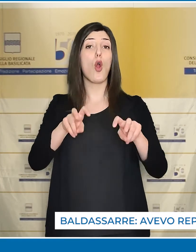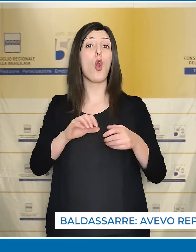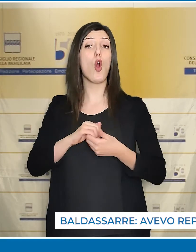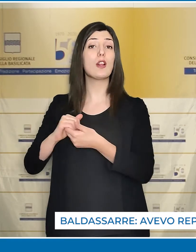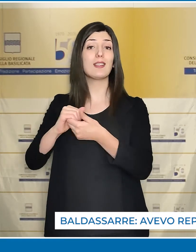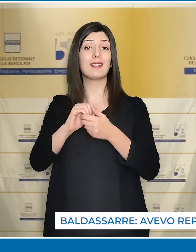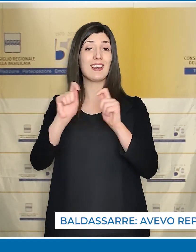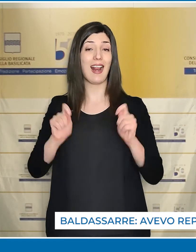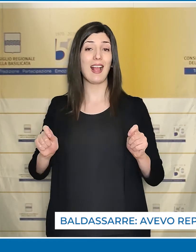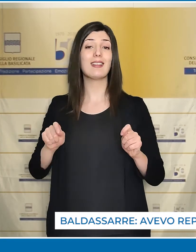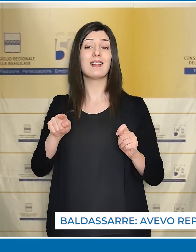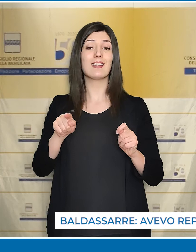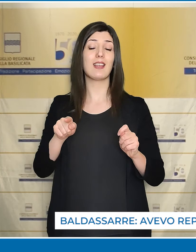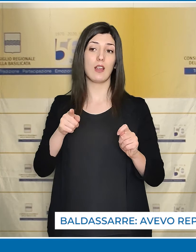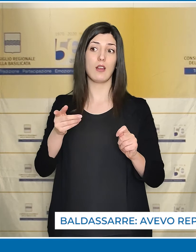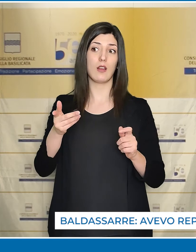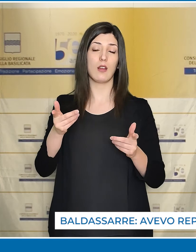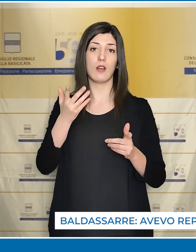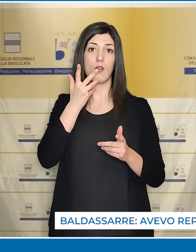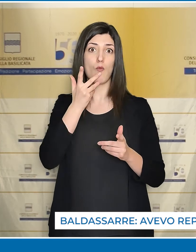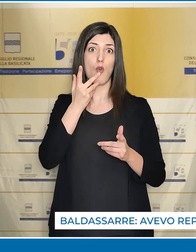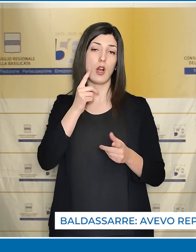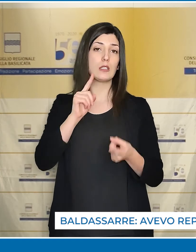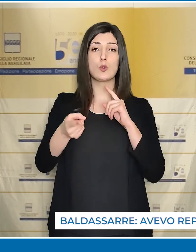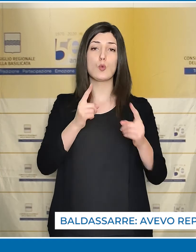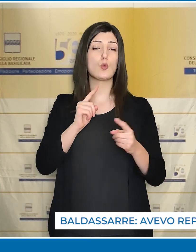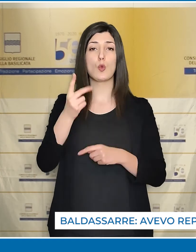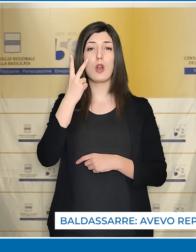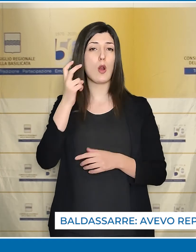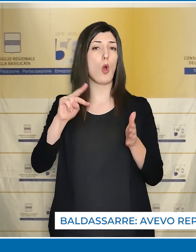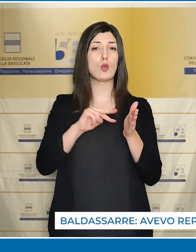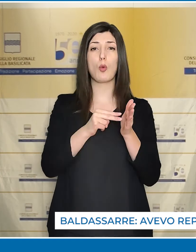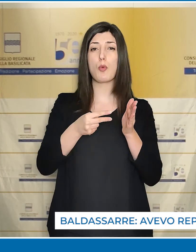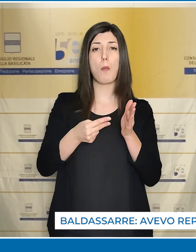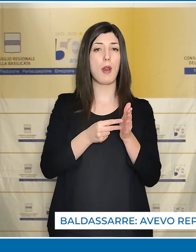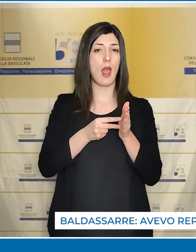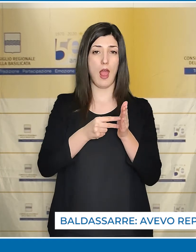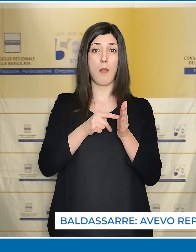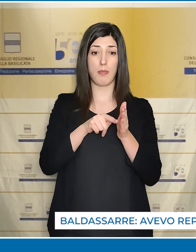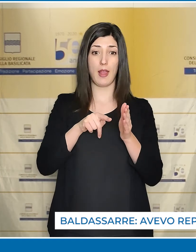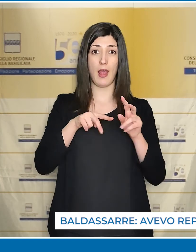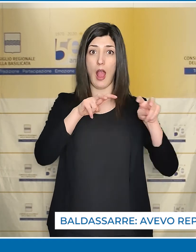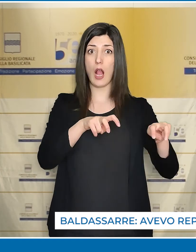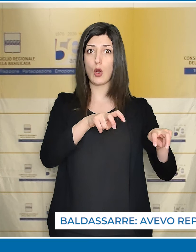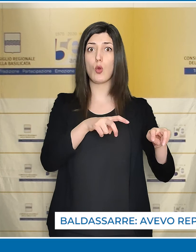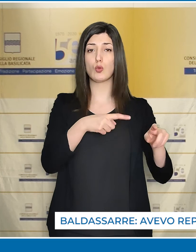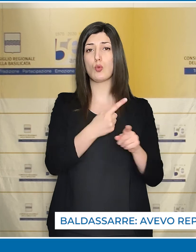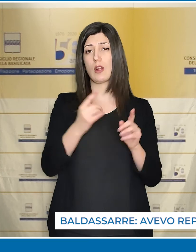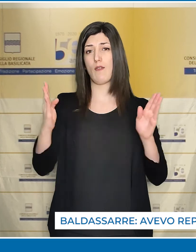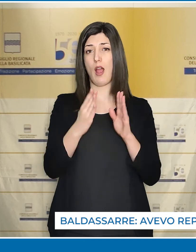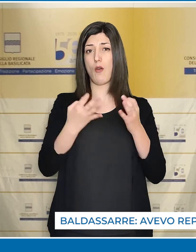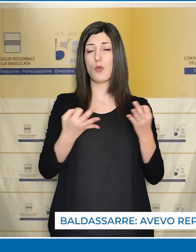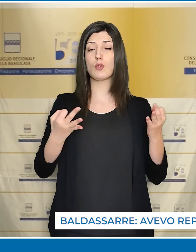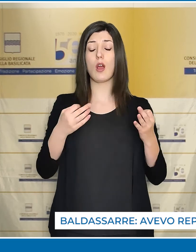a discutere delle gravi problematiche che affliggono questo comparto. Così il